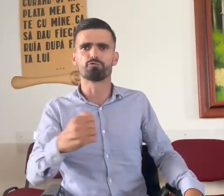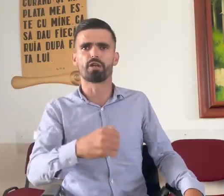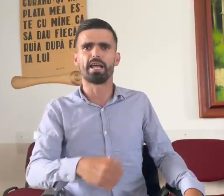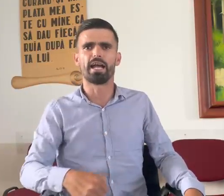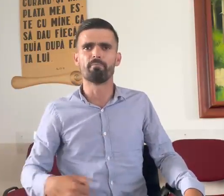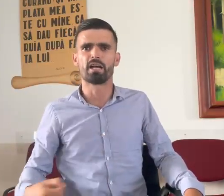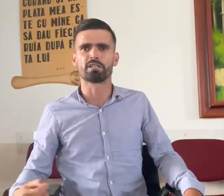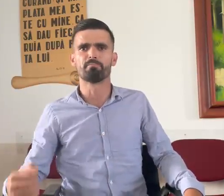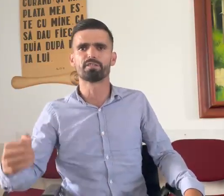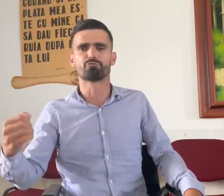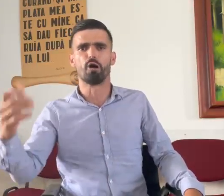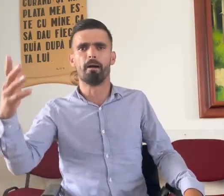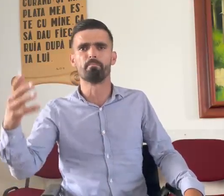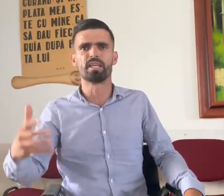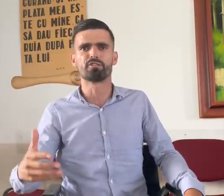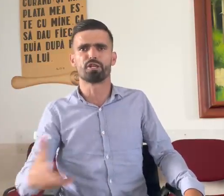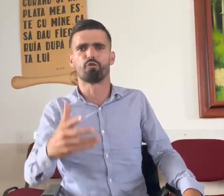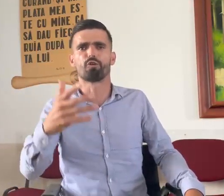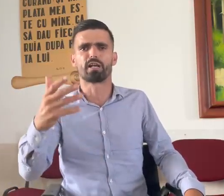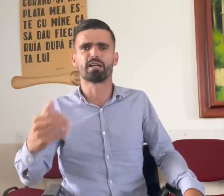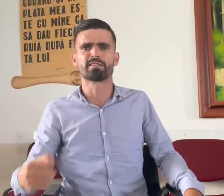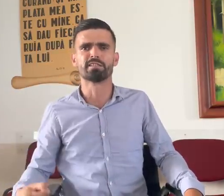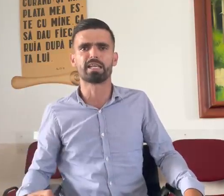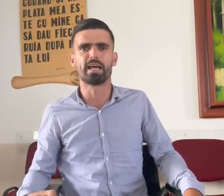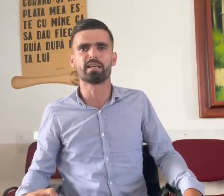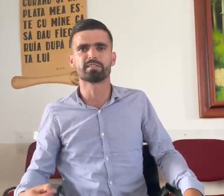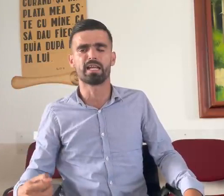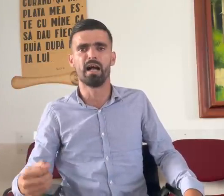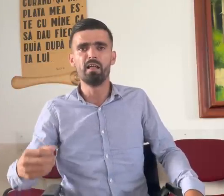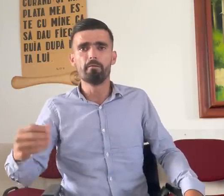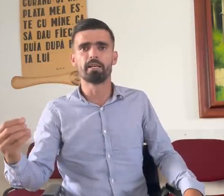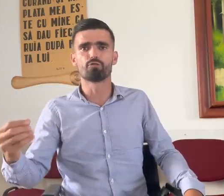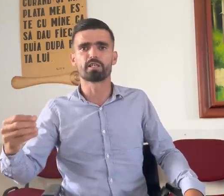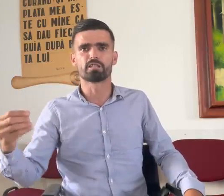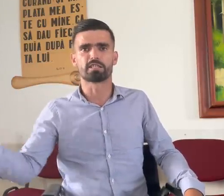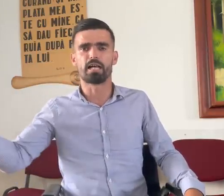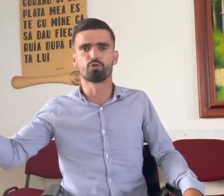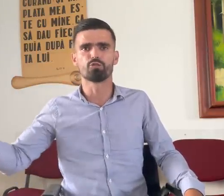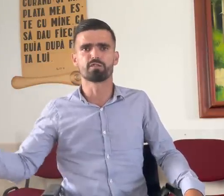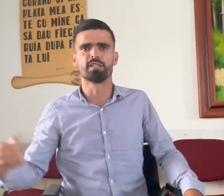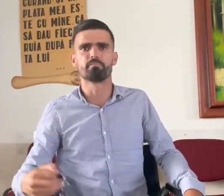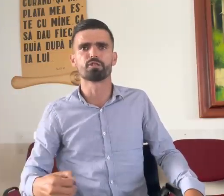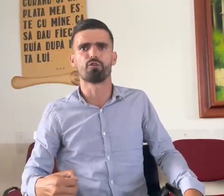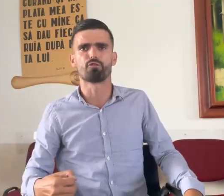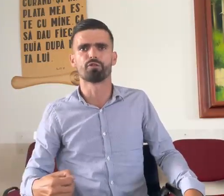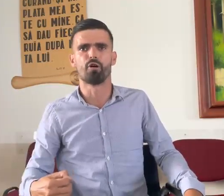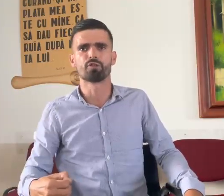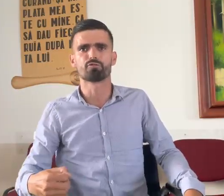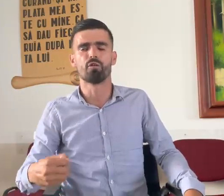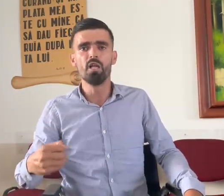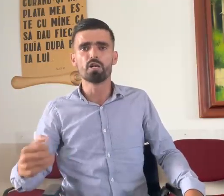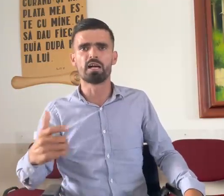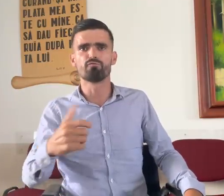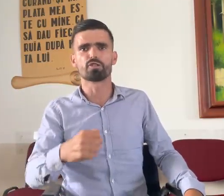în durerea mea și am zis, Doamne, ce lucrări sunt aestea, pentru că s-a dus din mijlocul nostru și am fost